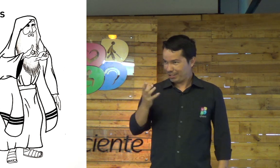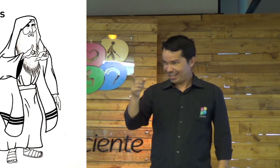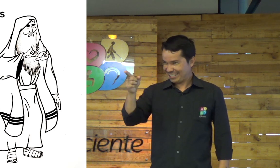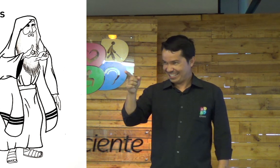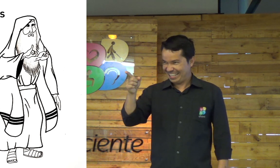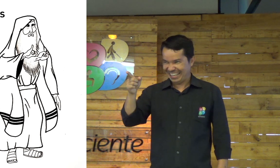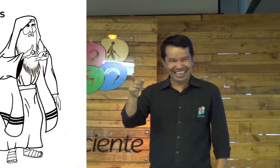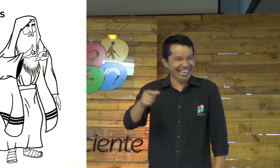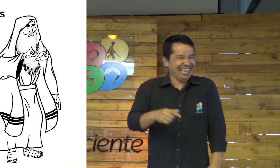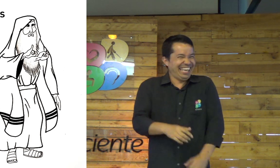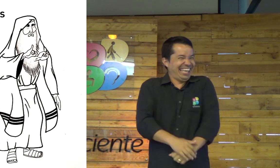Salomão, você teria coragem?